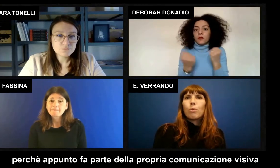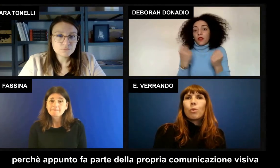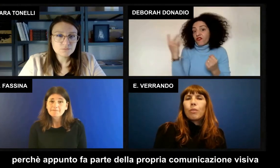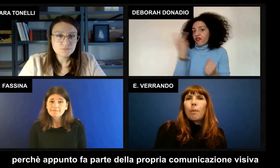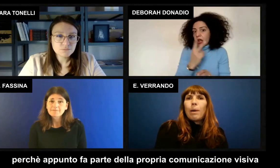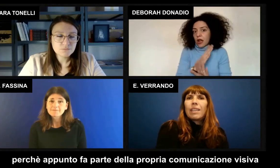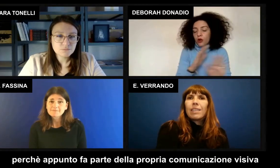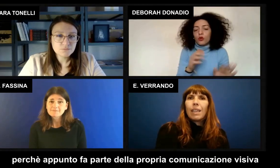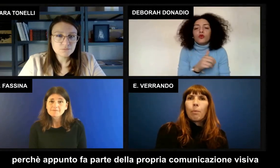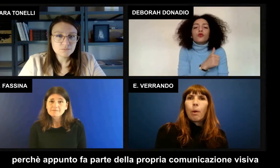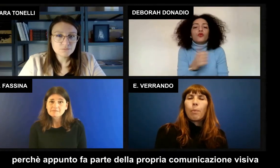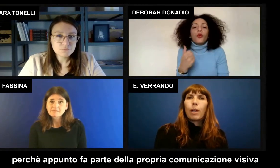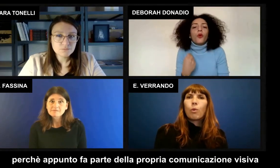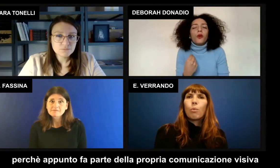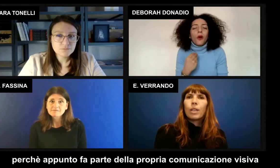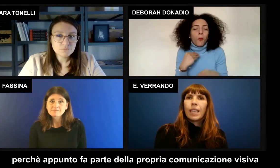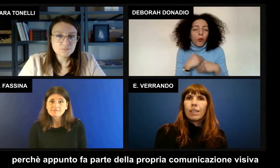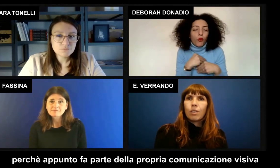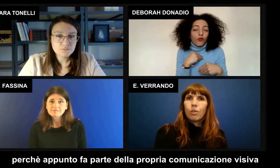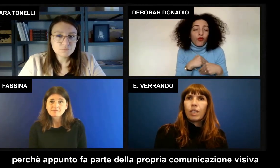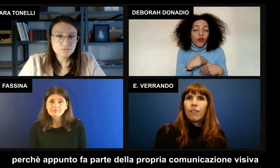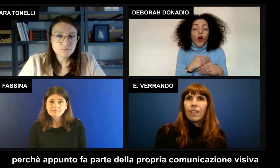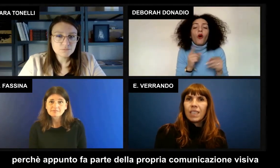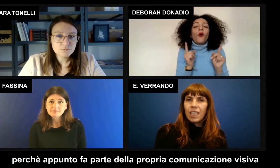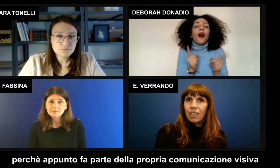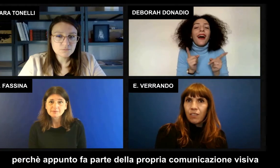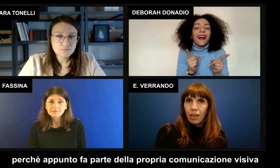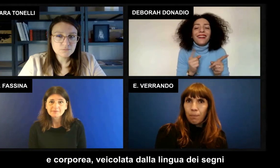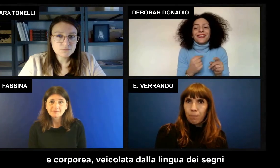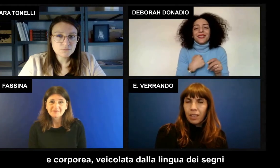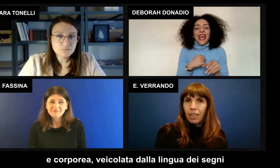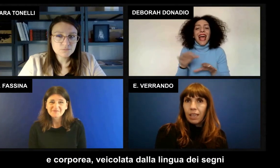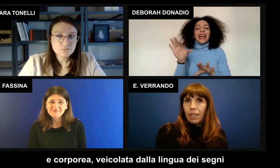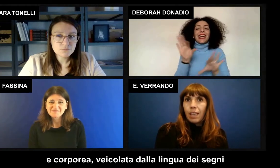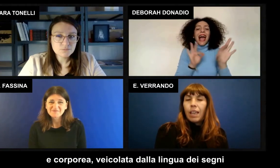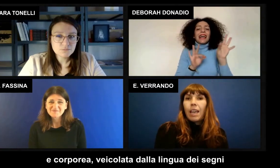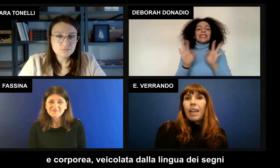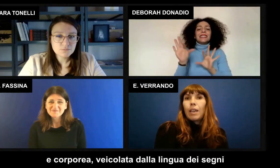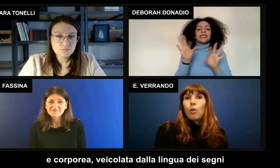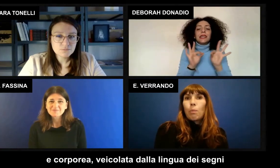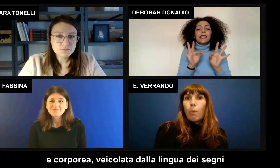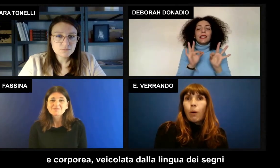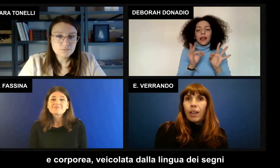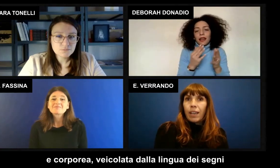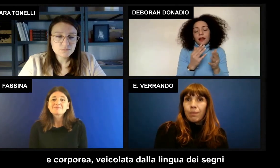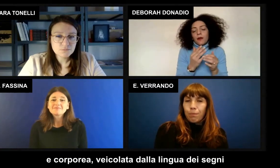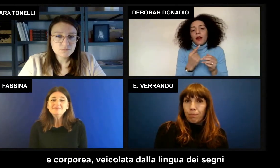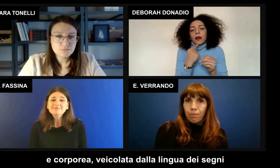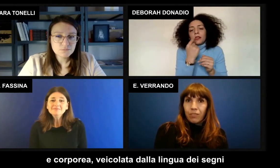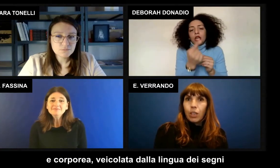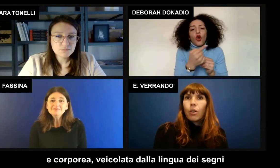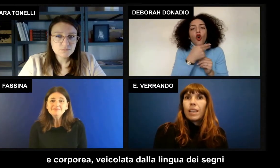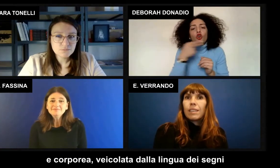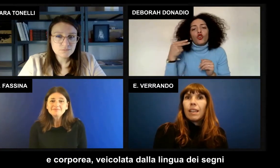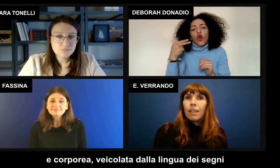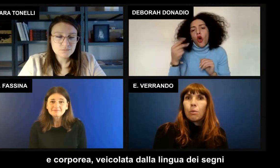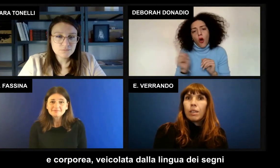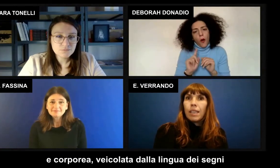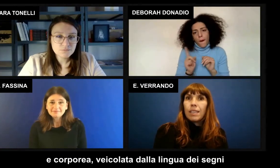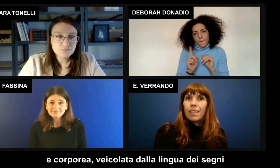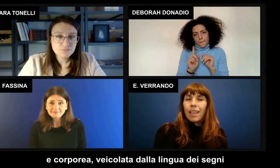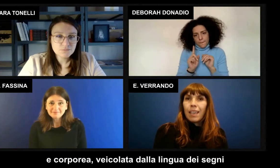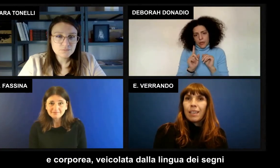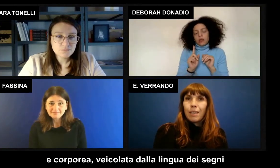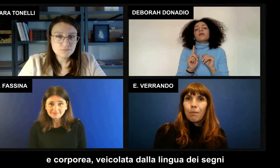appunto fa parte della propria comunicazione visiva e corporea veicolata dalla